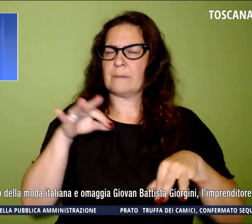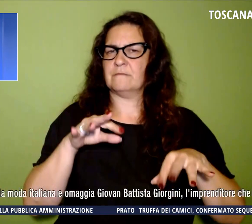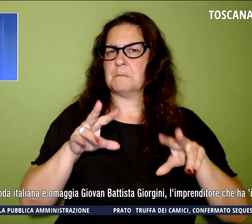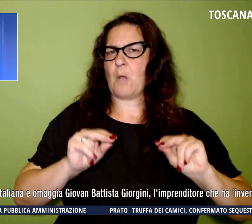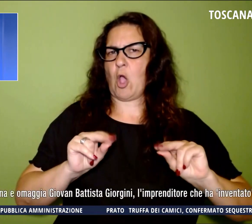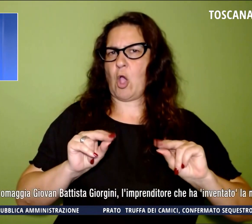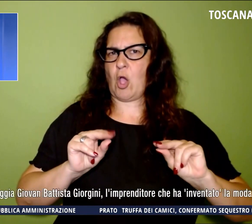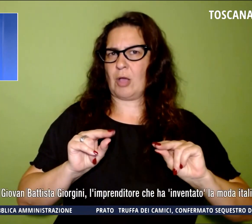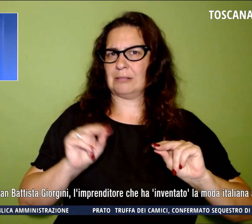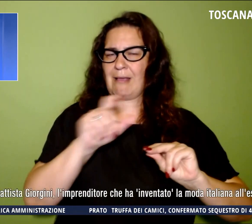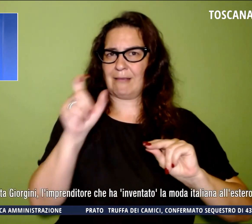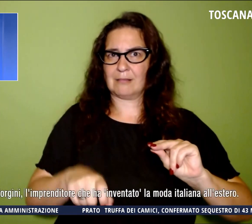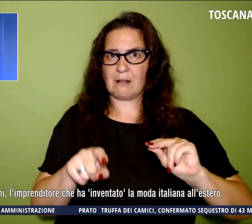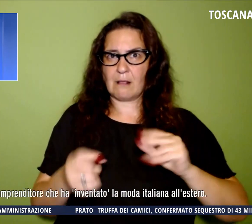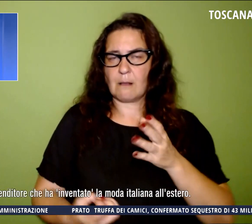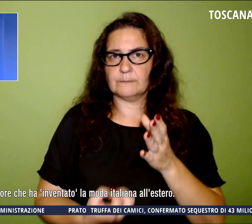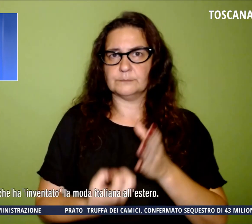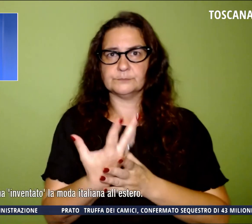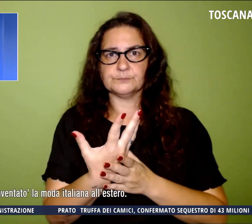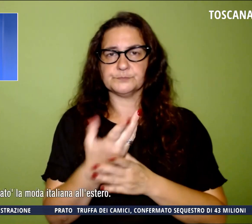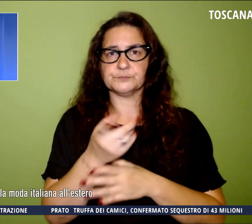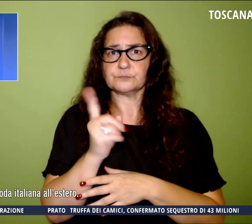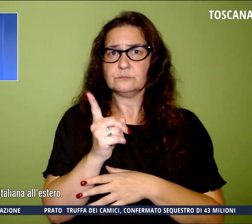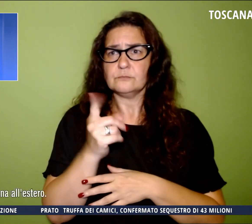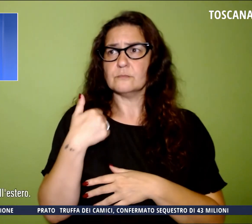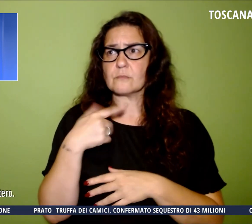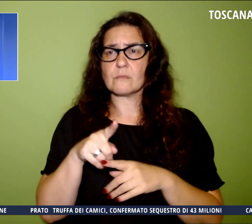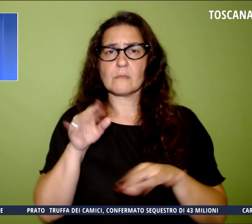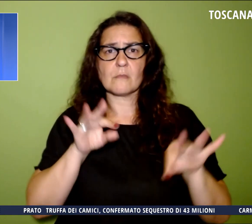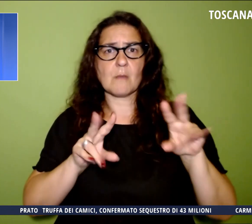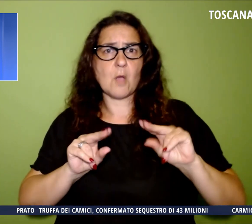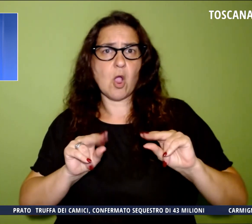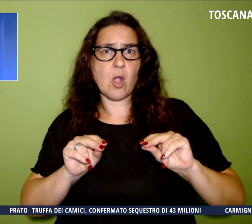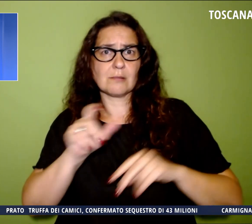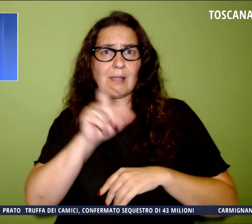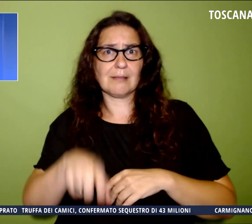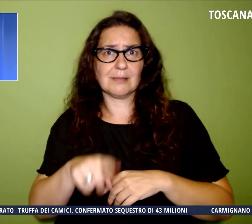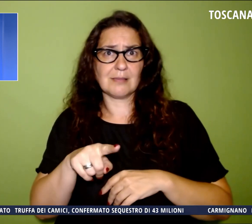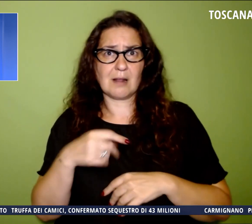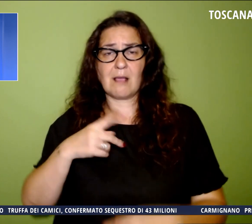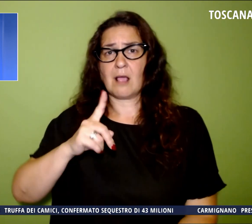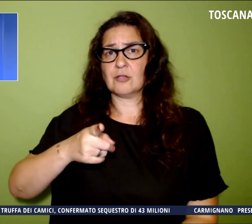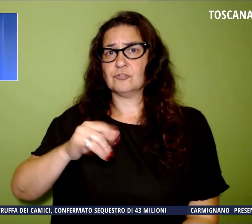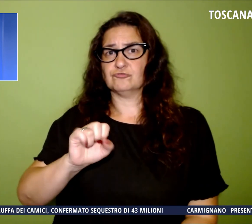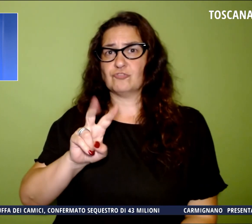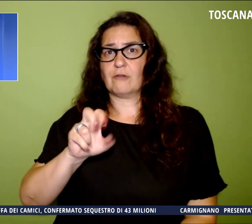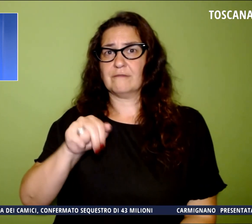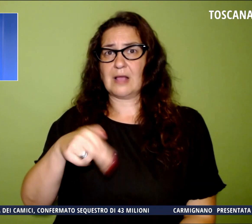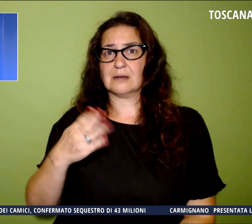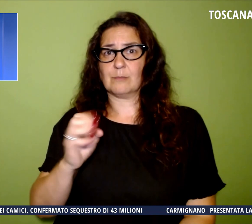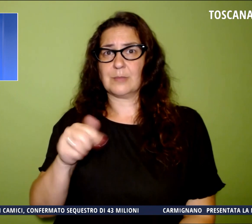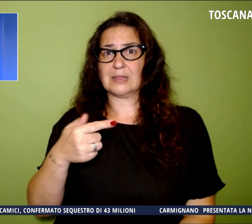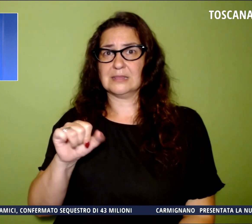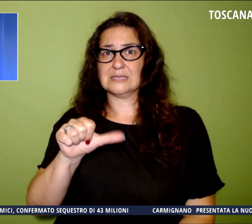origini del fenomeno della moda italiana e omaggia Giovanni Battista Giorgini, l'imprenditore che ha